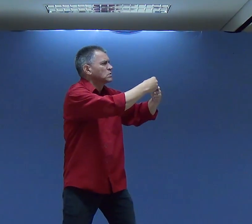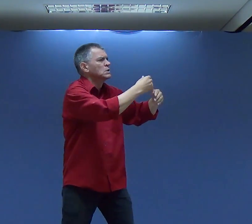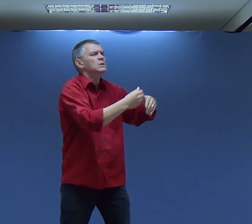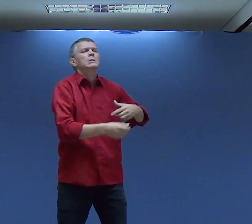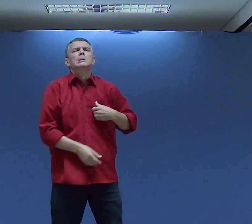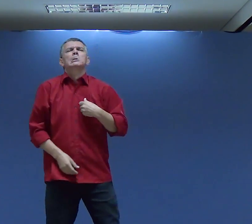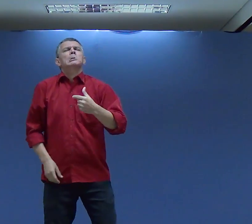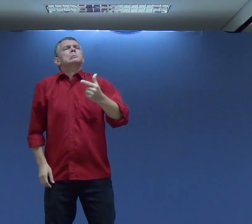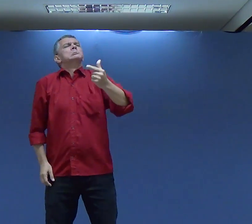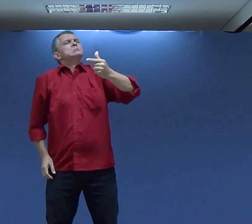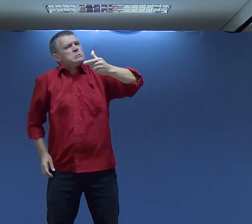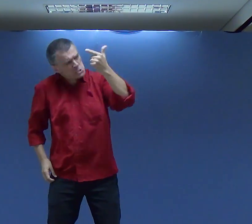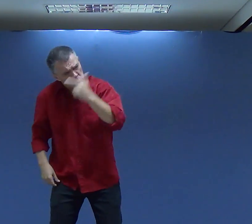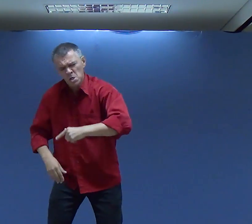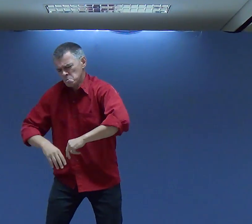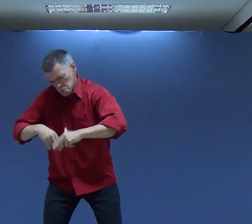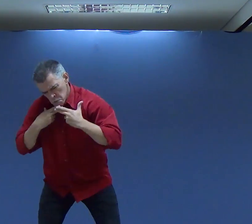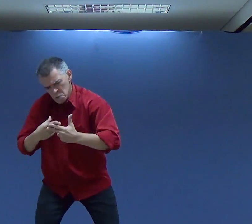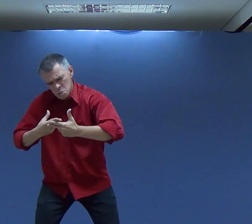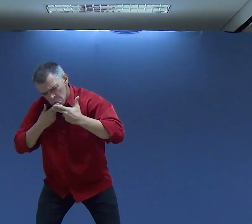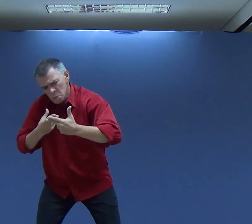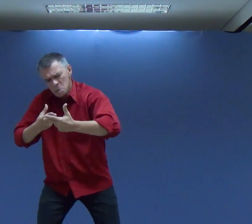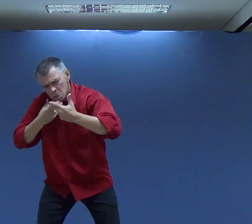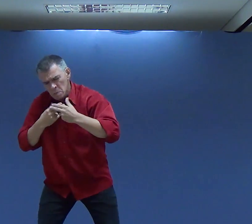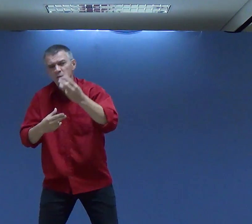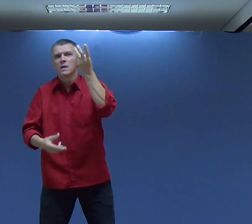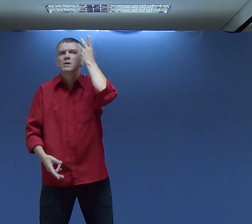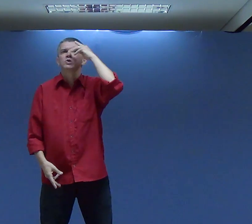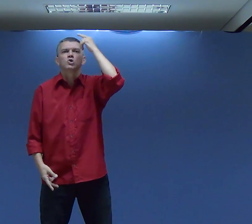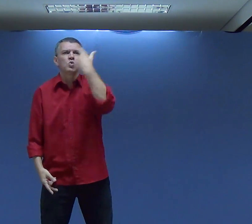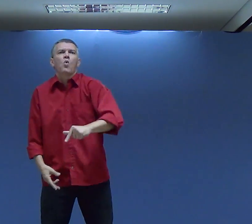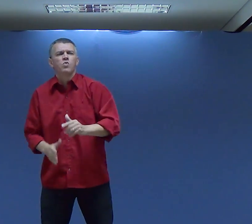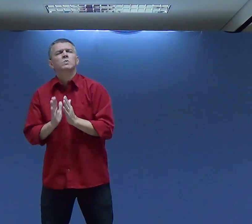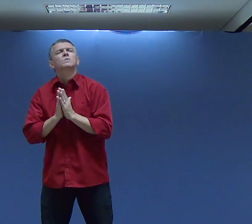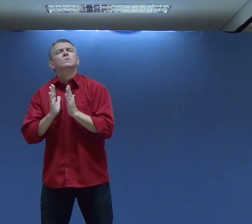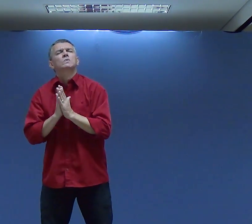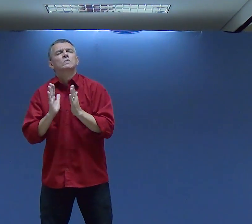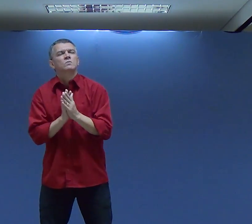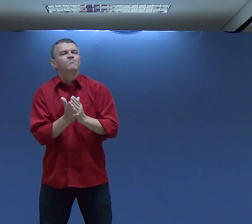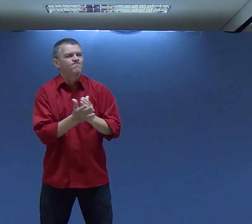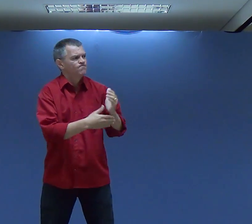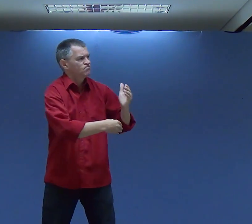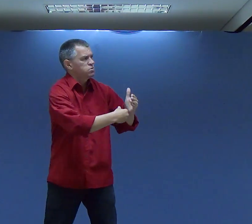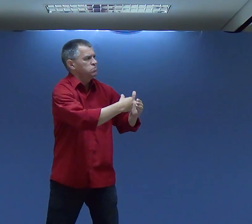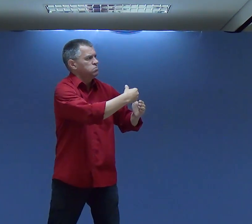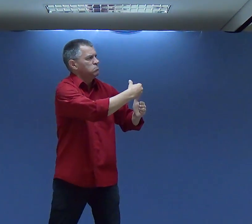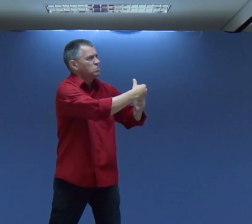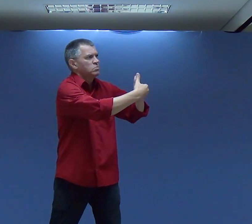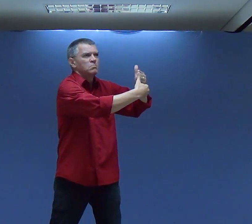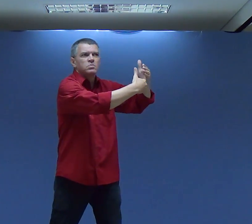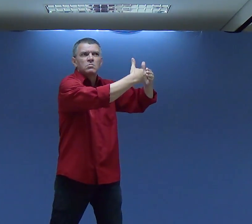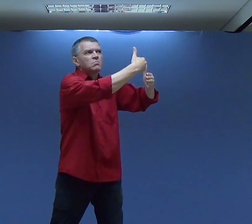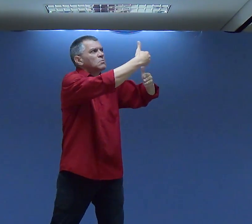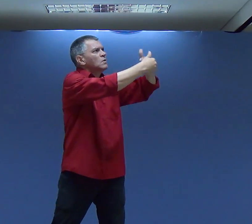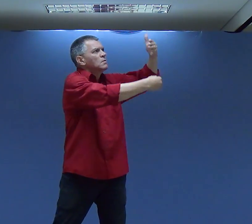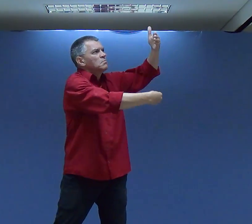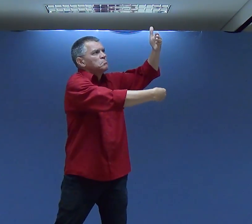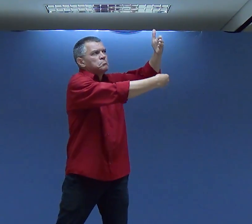perdão E me permitir Retratar com algumas pessoas Eu consegui Mudar isso Mas isso Dependeu de jejum De